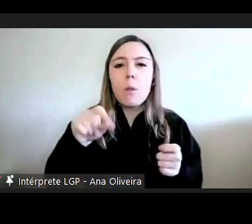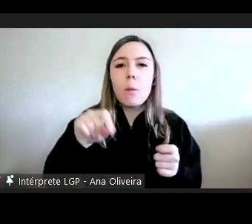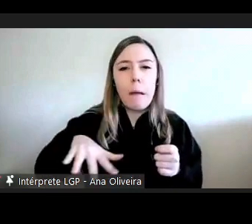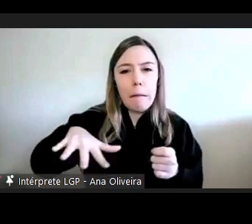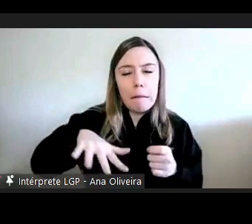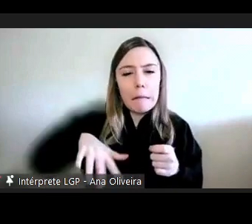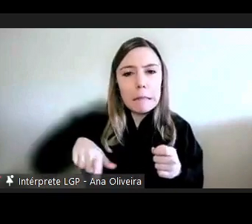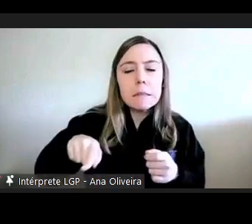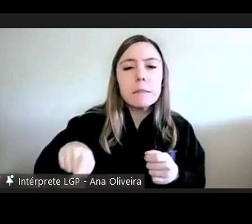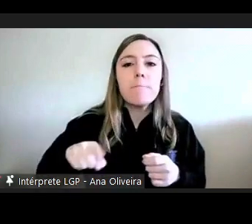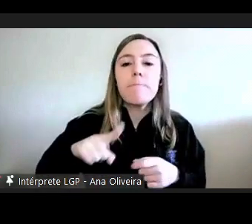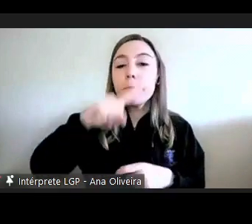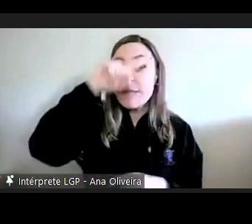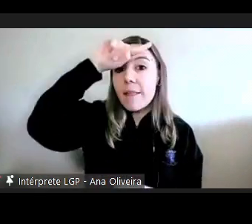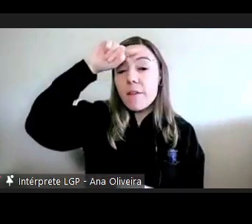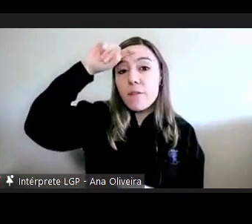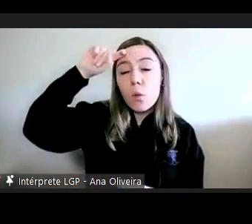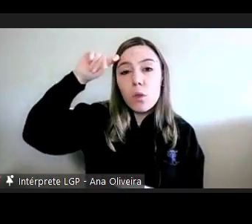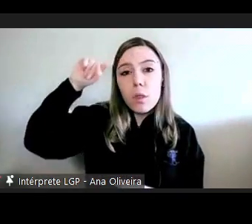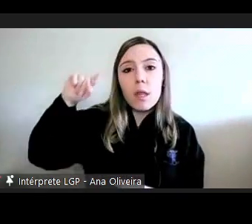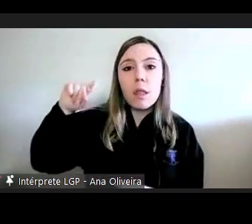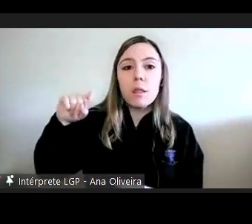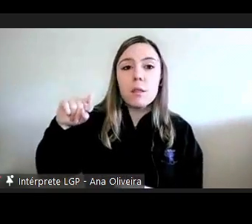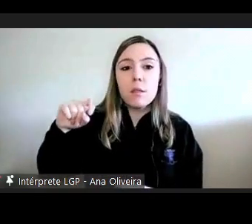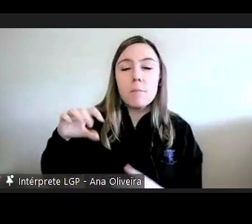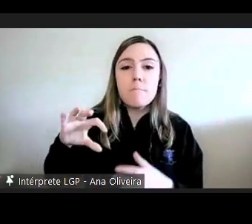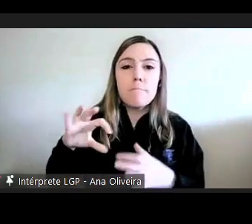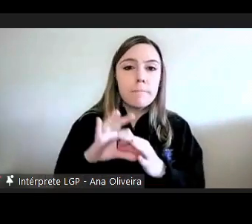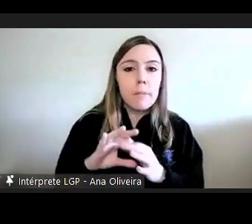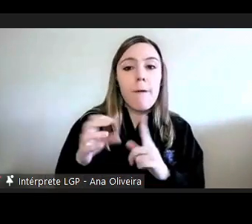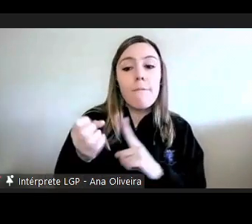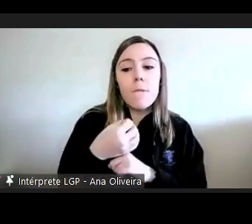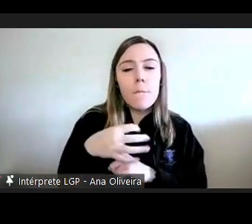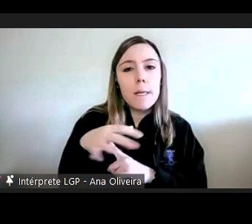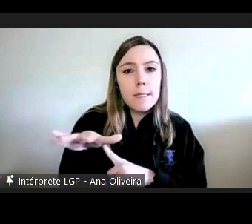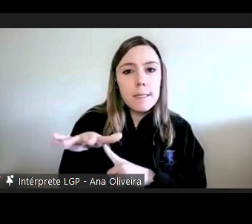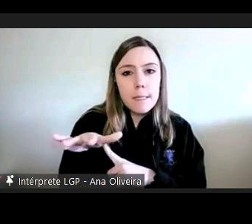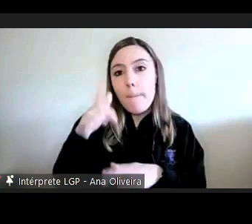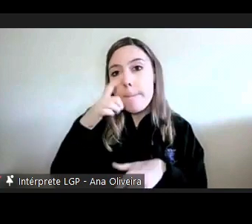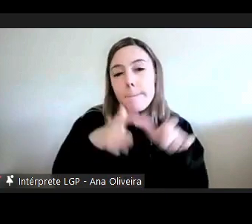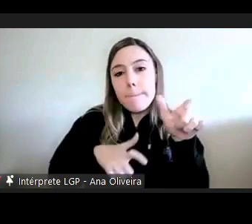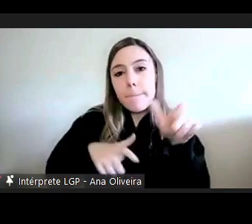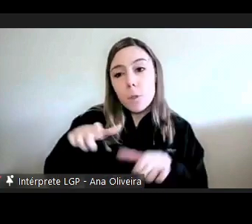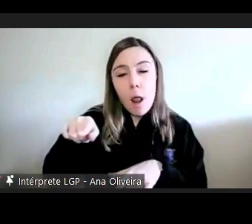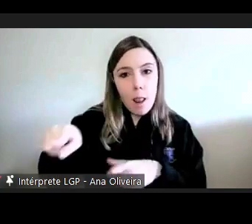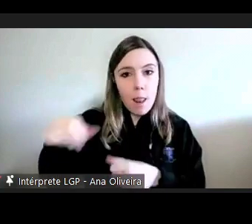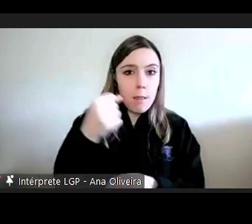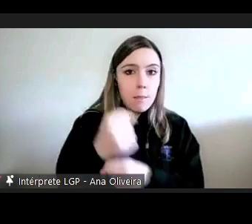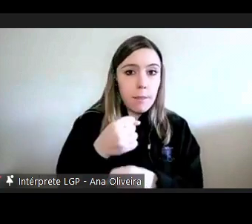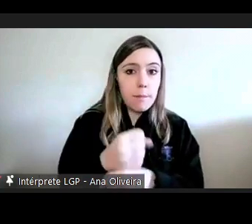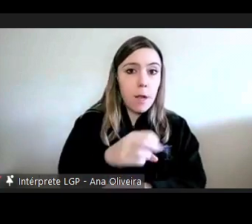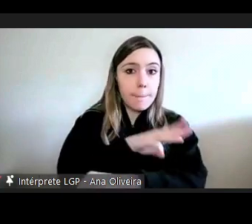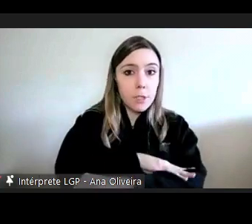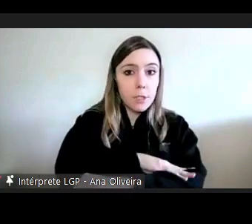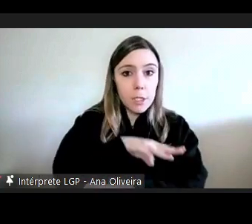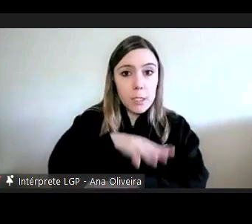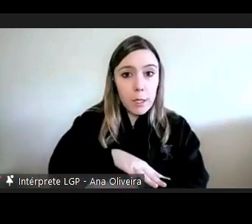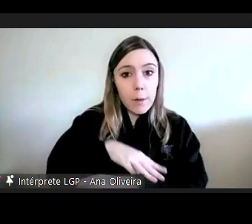dificuldades de formação dos próprios agentes da administração